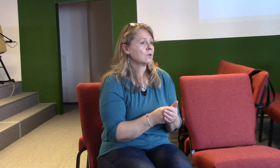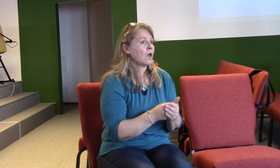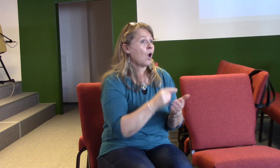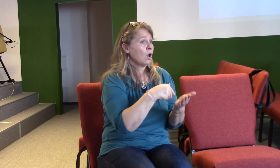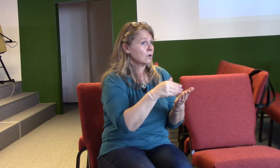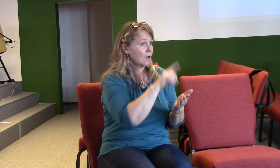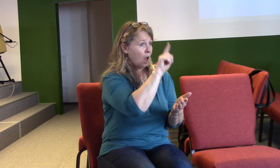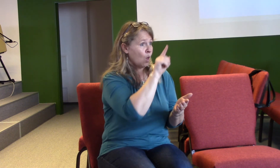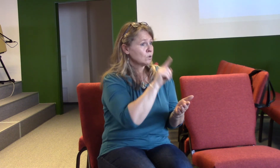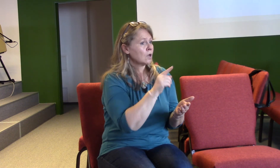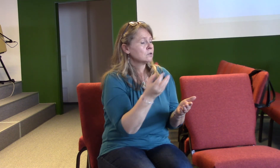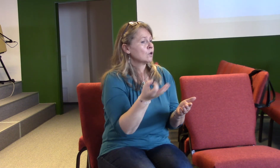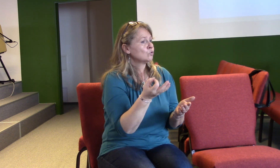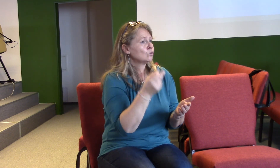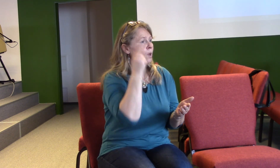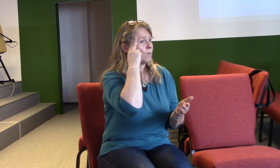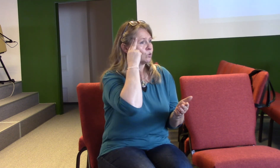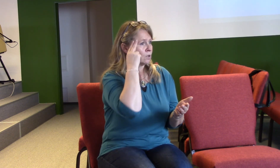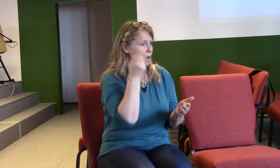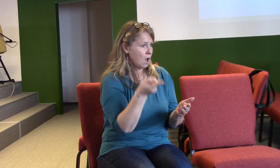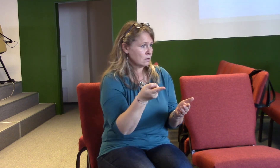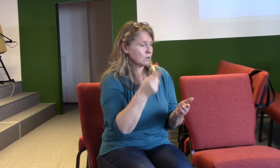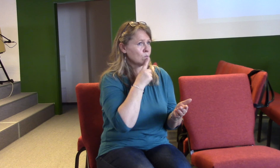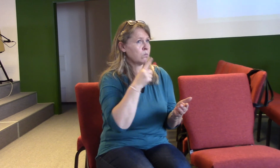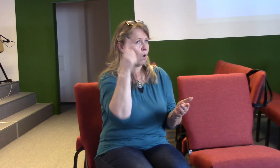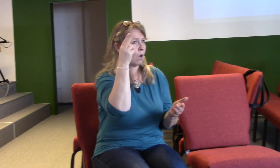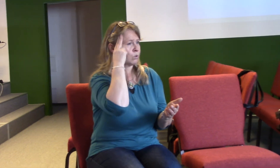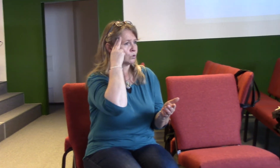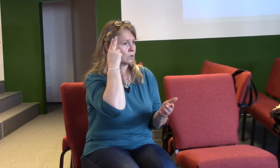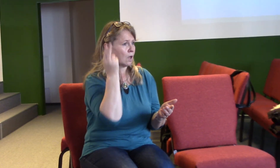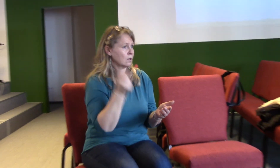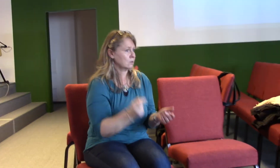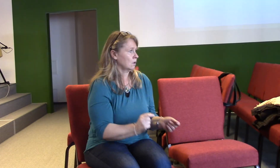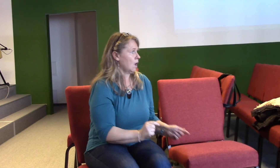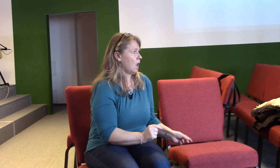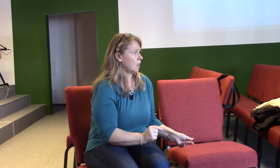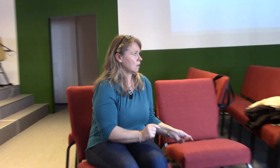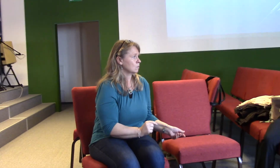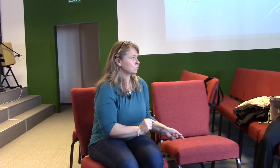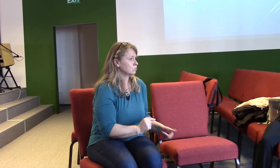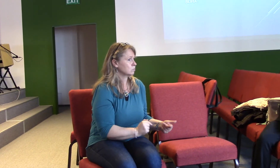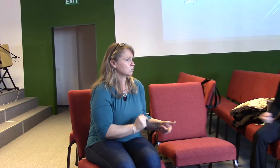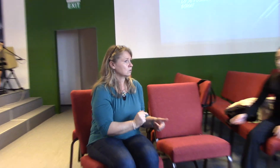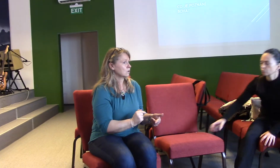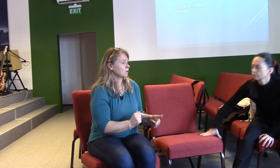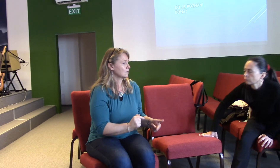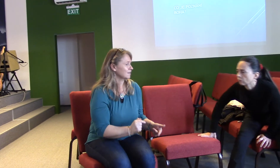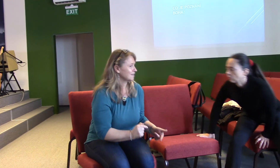vlastně je poznání Boha? Asi víte z vlastní praxe, že čím je něco